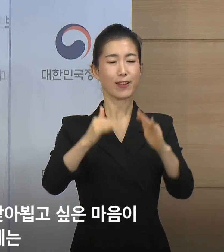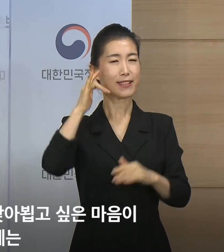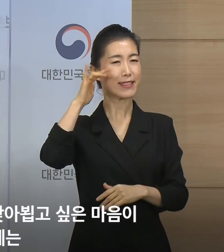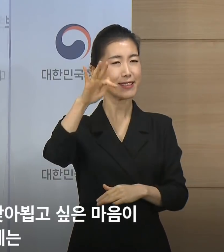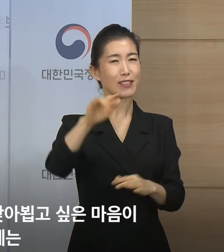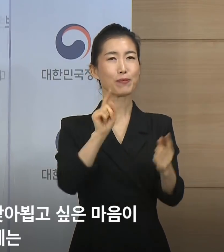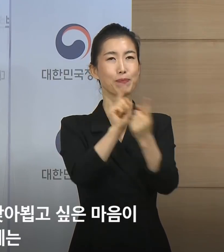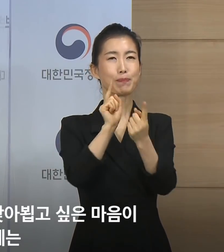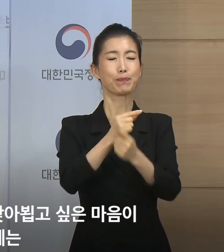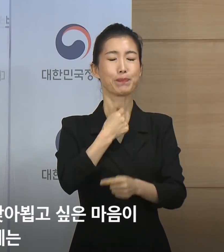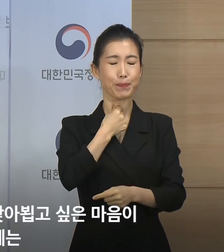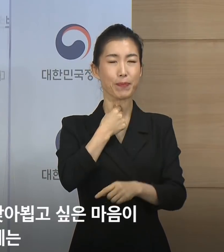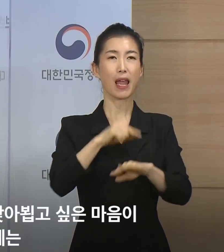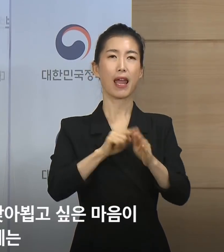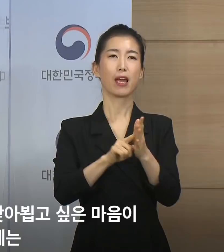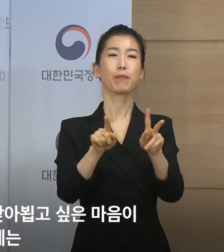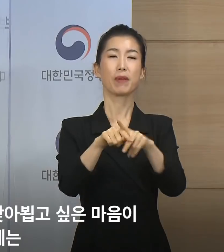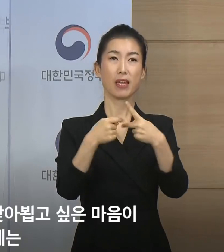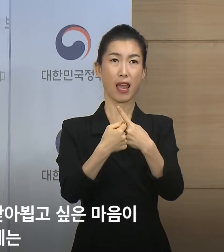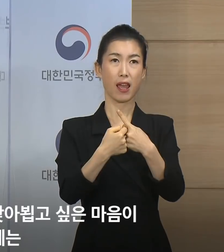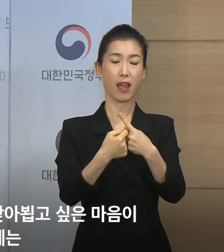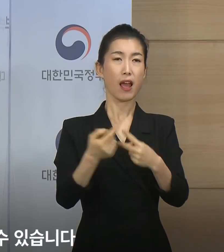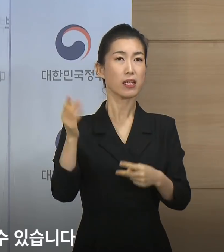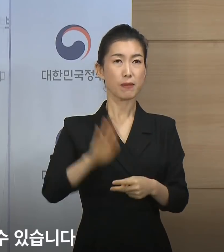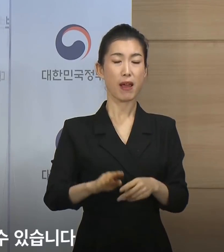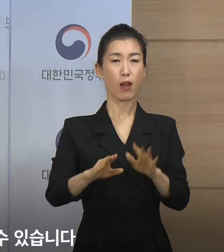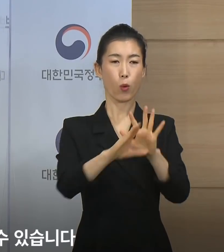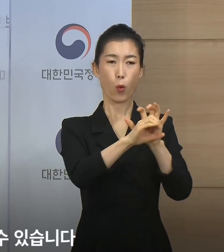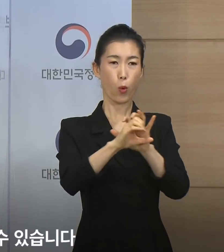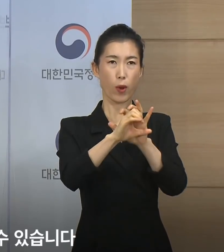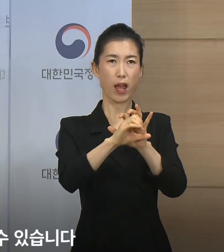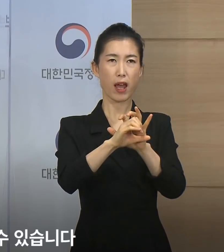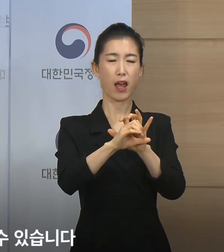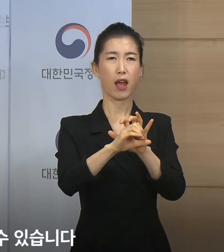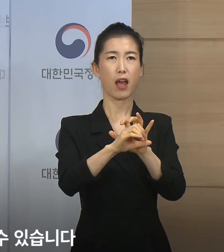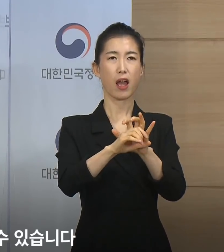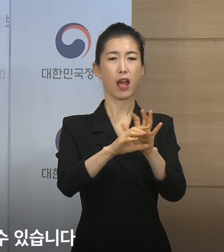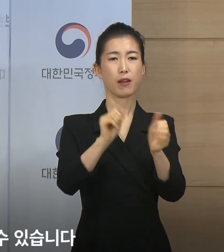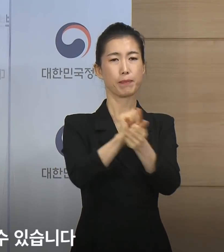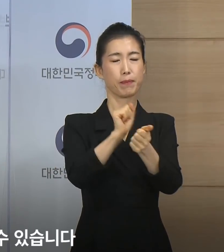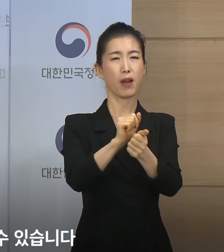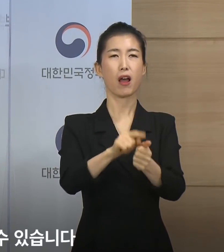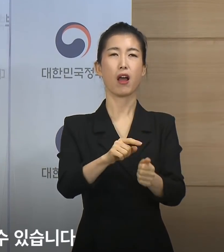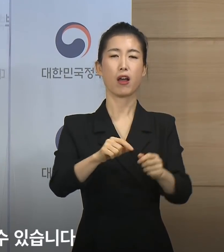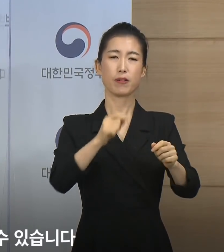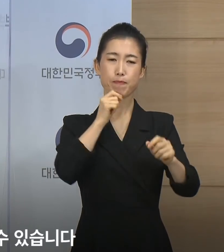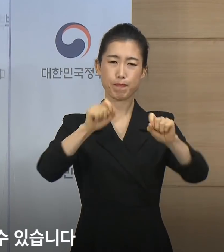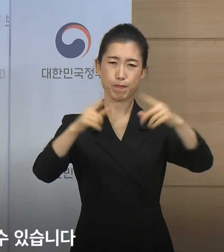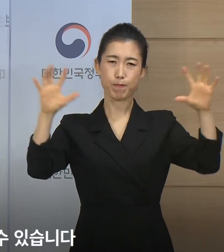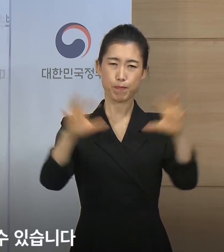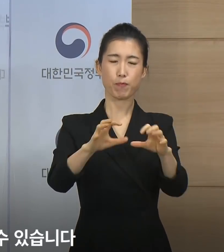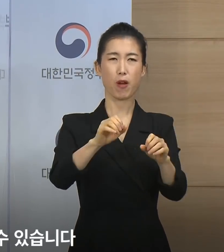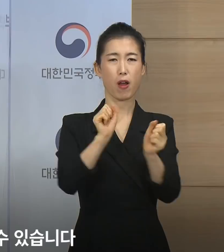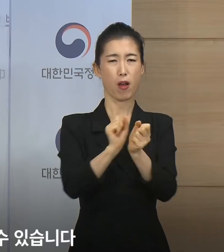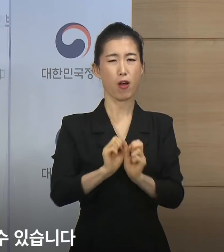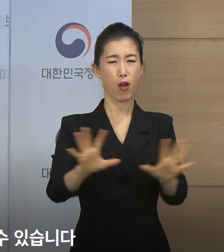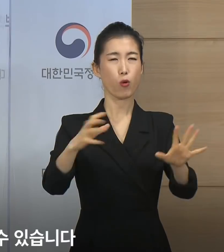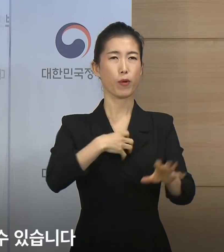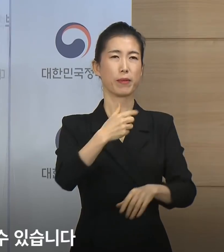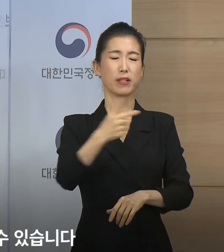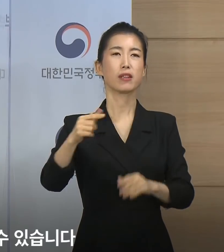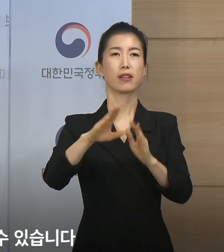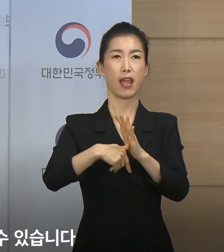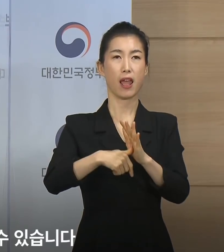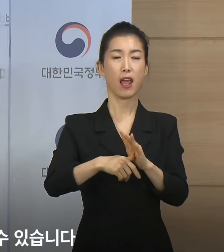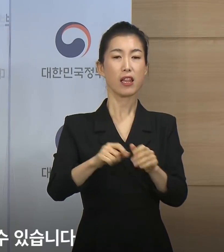간절하시겠지만 코로나 바이러스에게는 설 연휴가 절호의 확산 기회입니다. 어르신들의